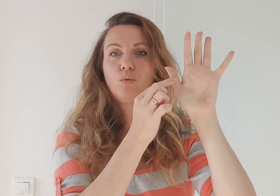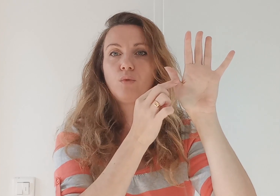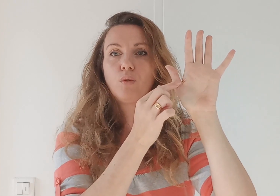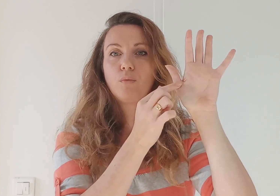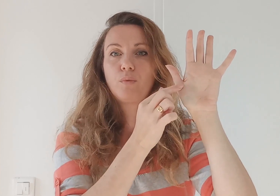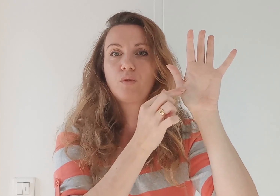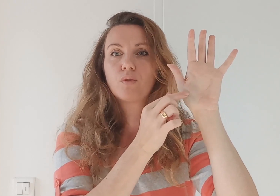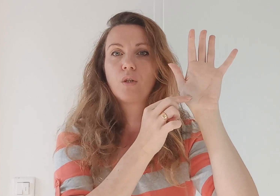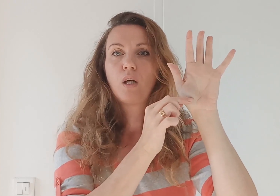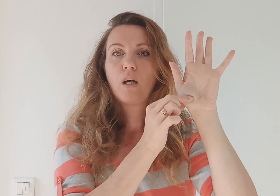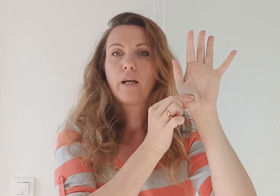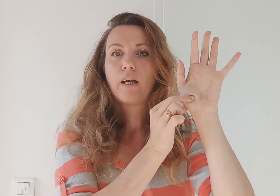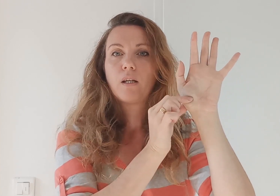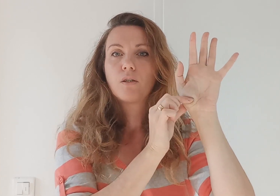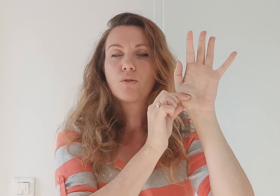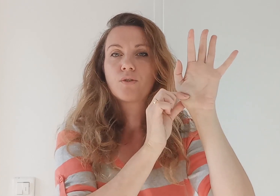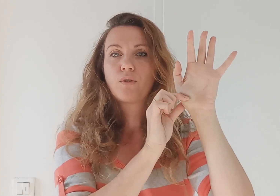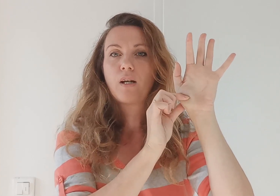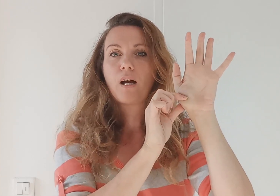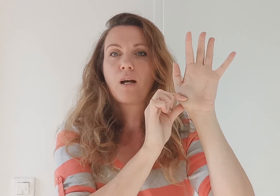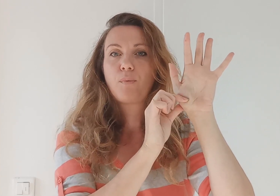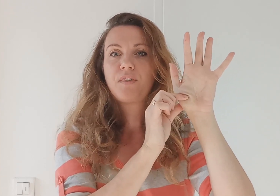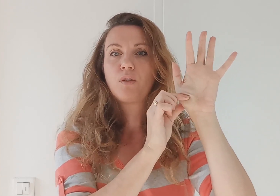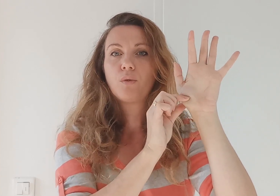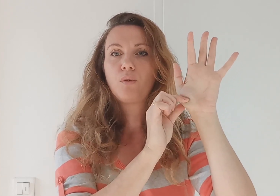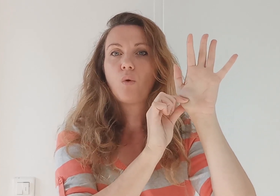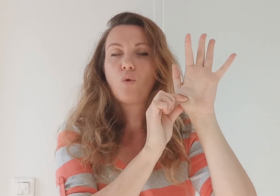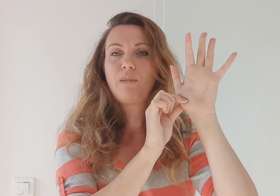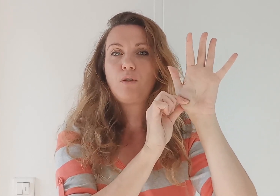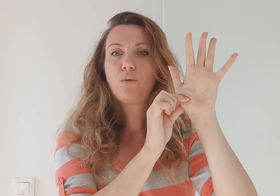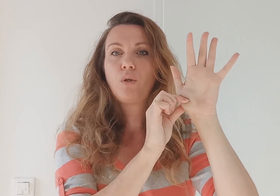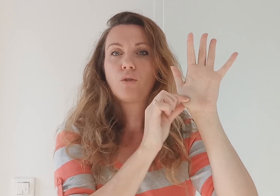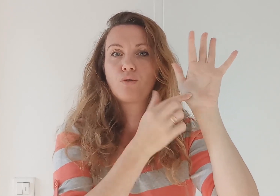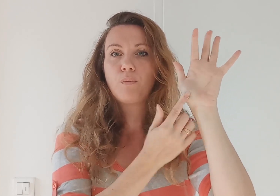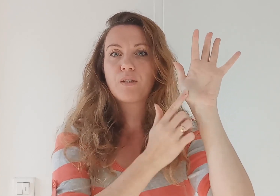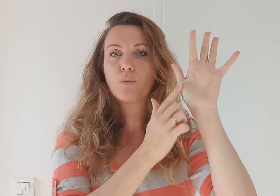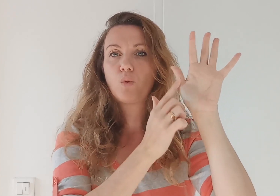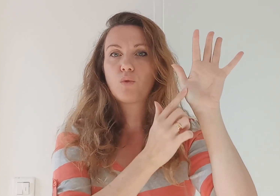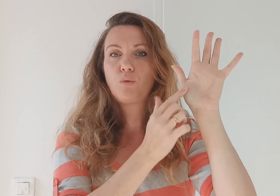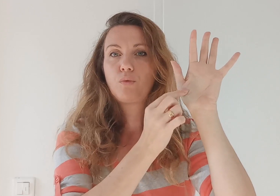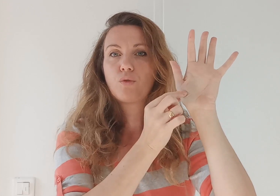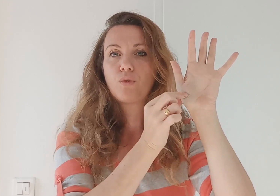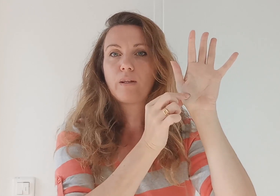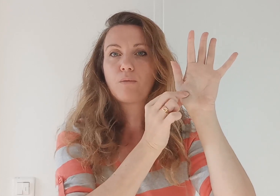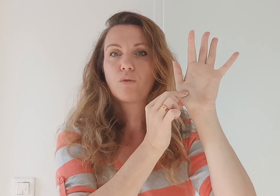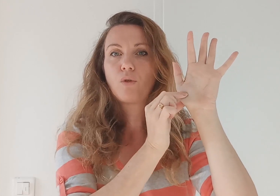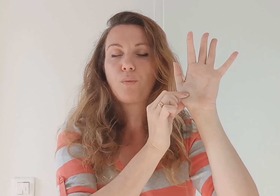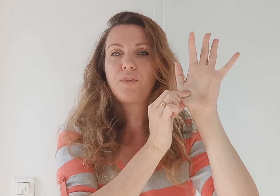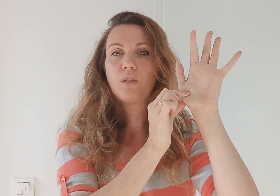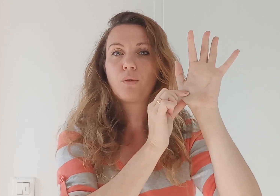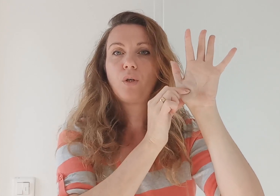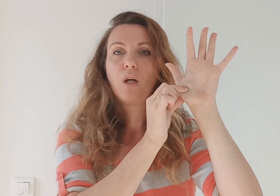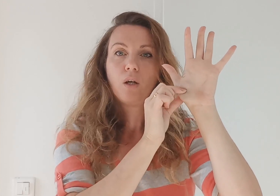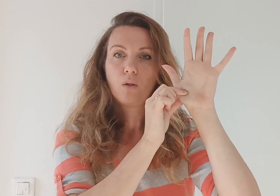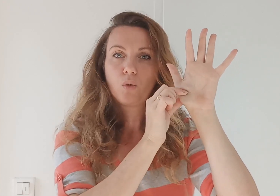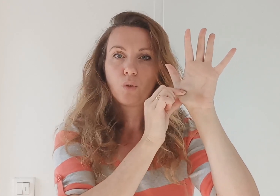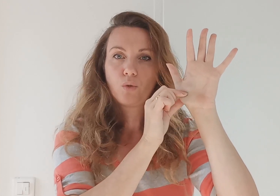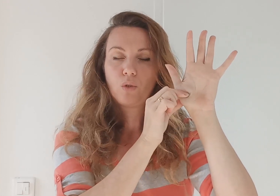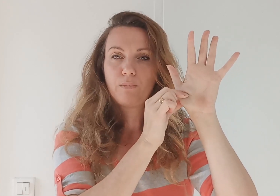du pouce, je sens un petit creux au milieu, je ne suis pas sur l'os du pouce, je suis vraiment dans le petit creux, au creux de l